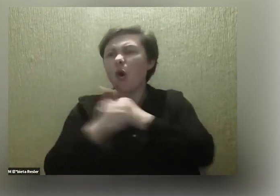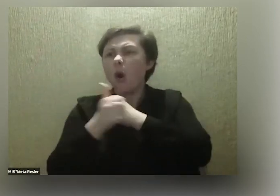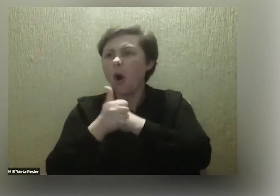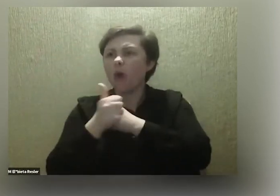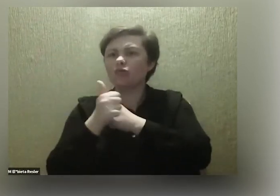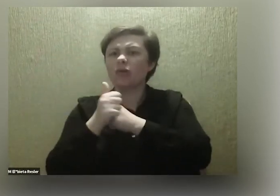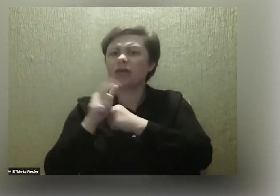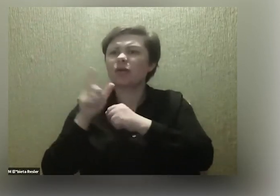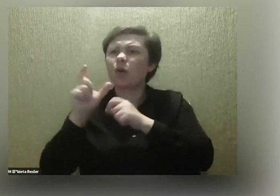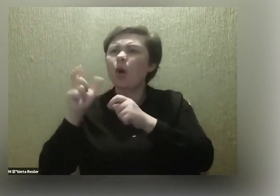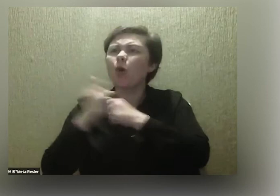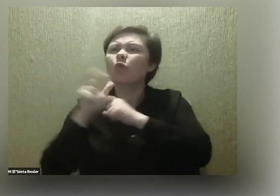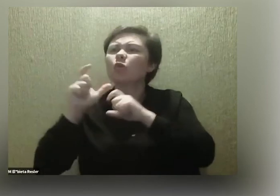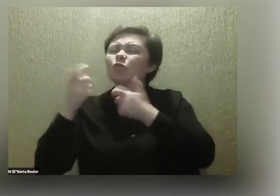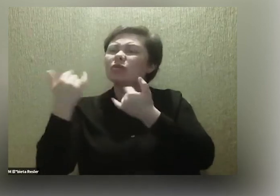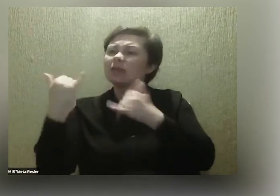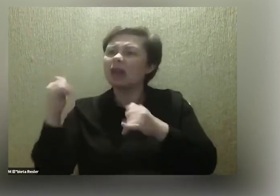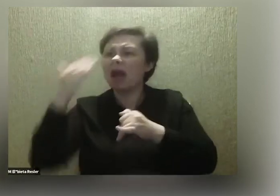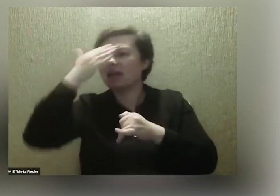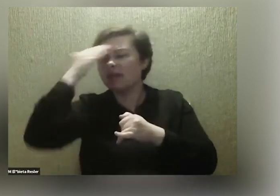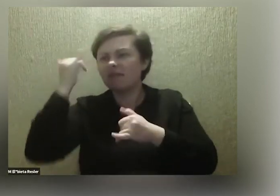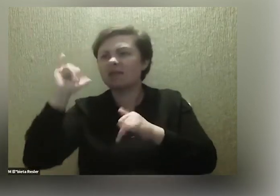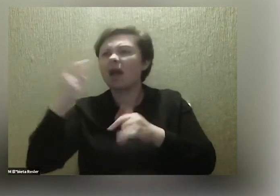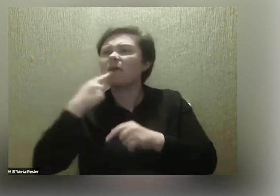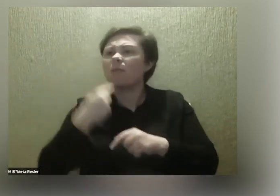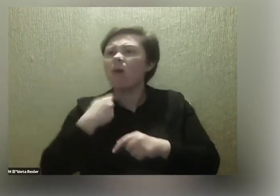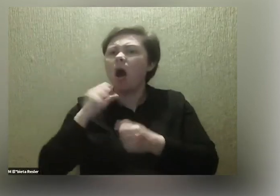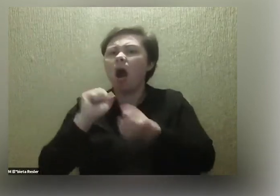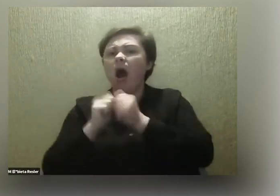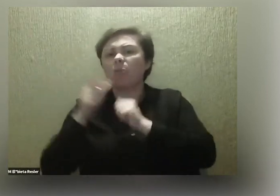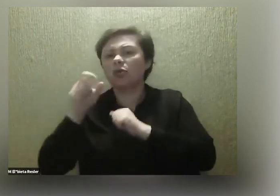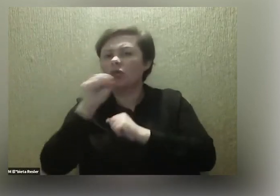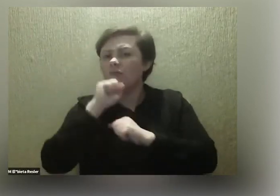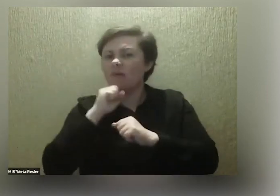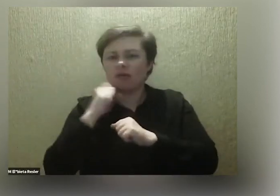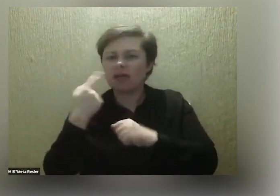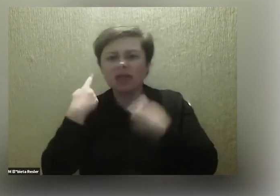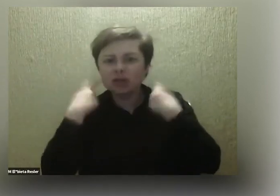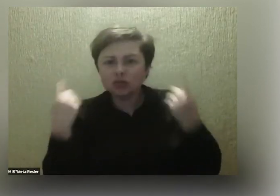chodzi im o coś innego, tylko nie bardzo wiedzą, jak ci to zakomunikować albo ty ich w ogóle nie słuchasz. I tak dalej. To